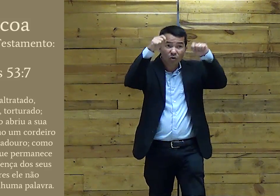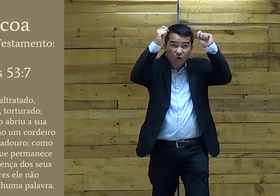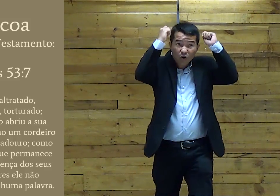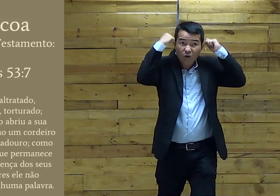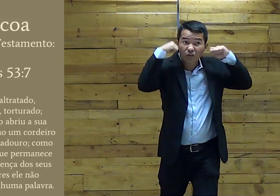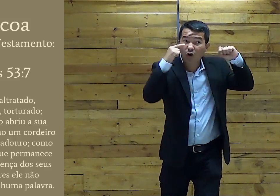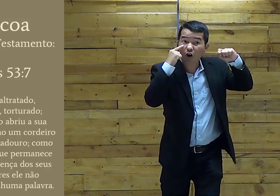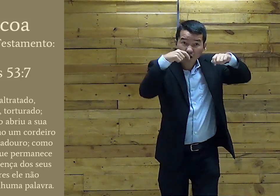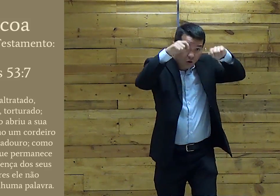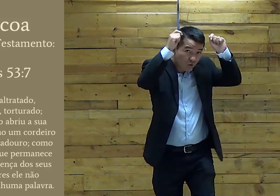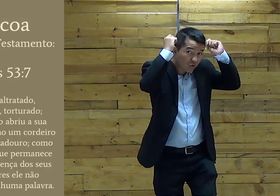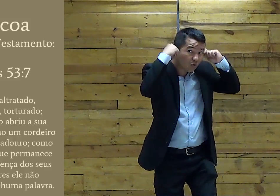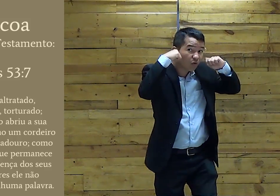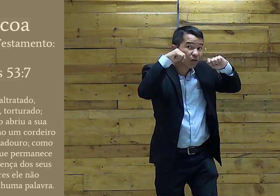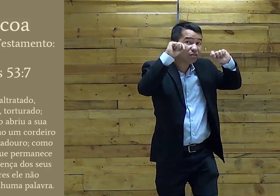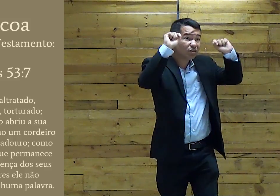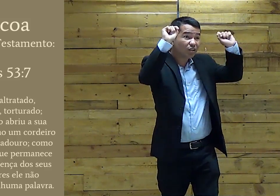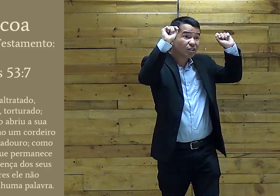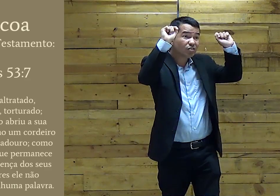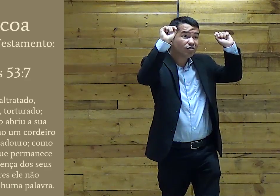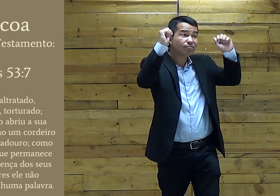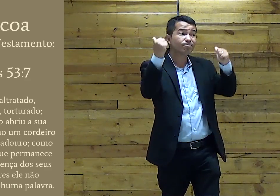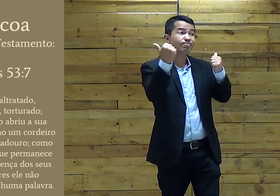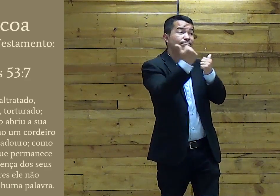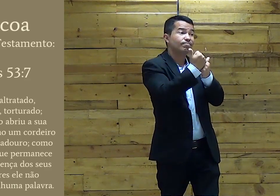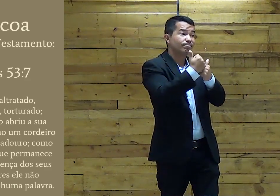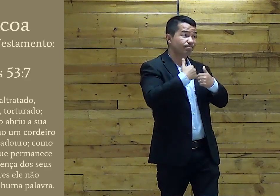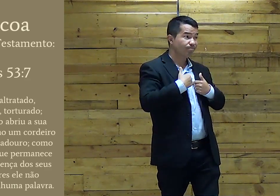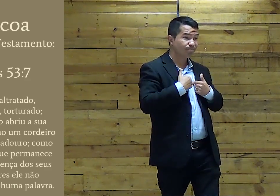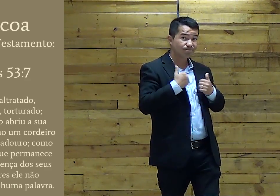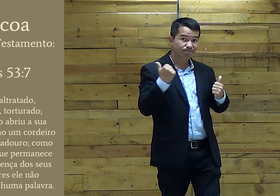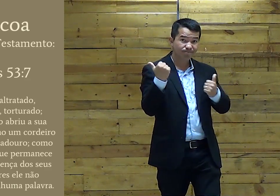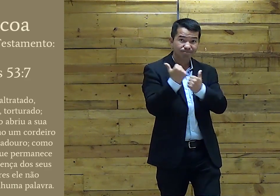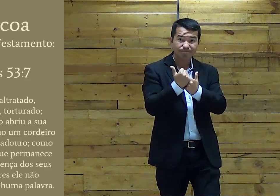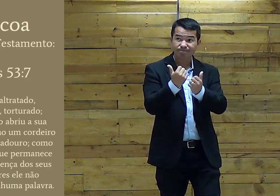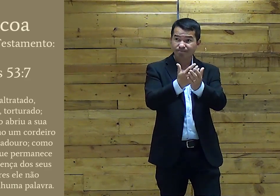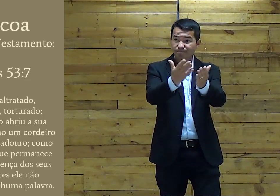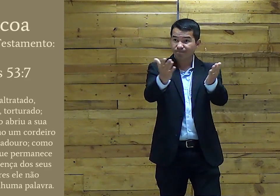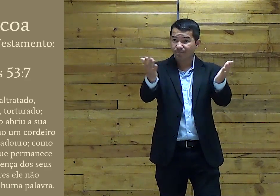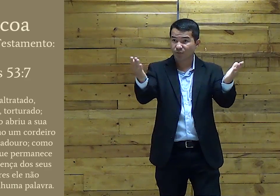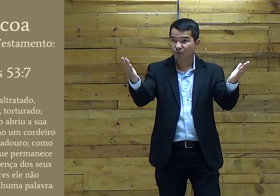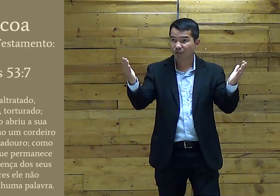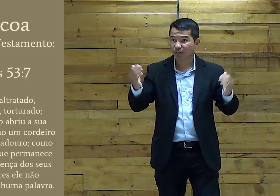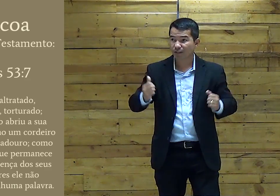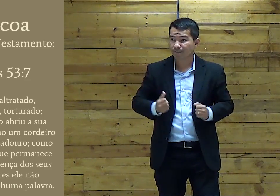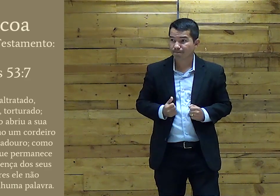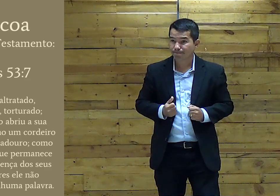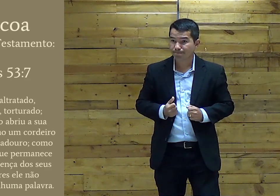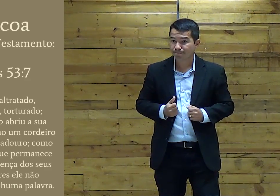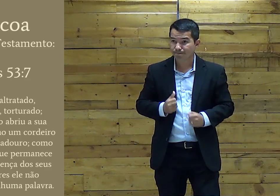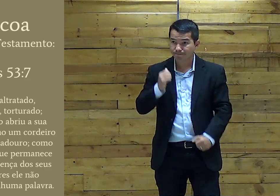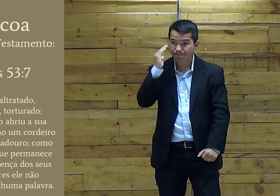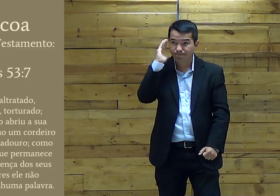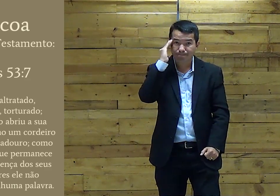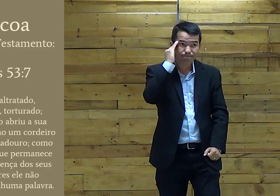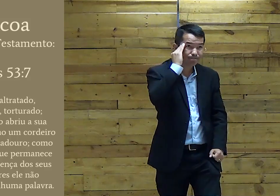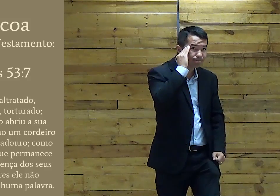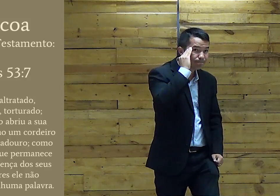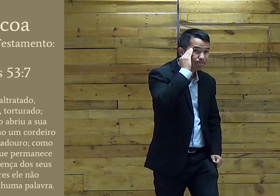Isso E é assim Que Jesus foi O cordeiro Que substituiu A mim e você Consegue